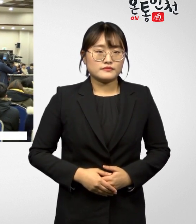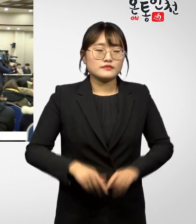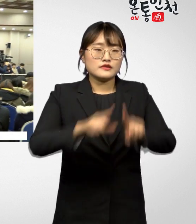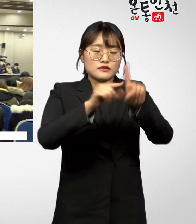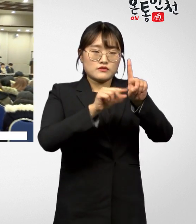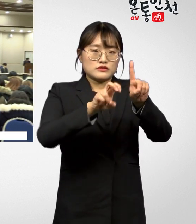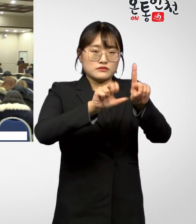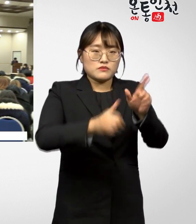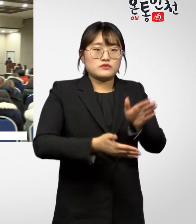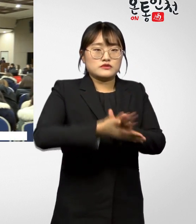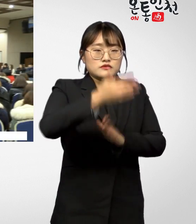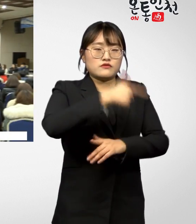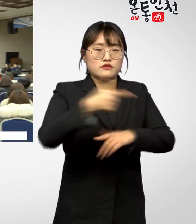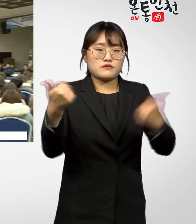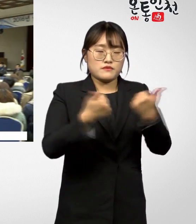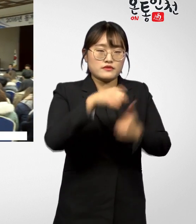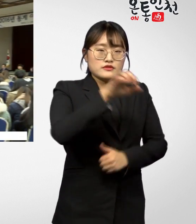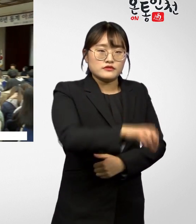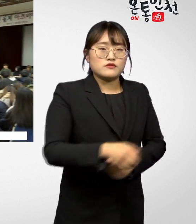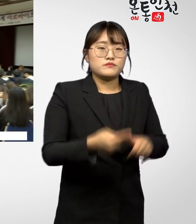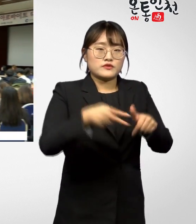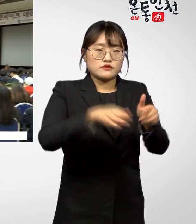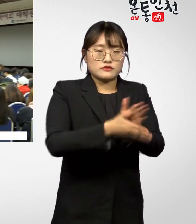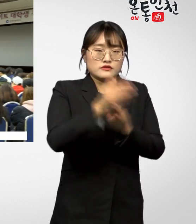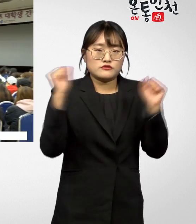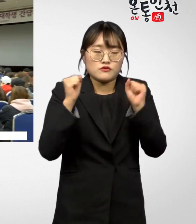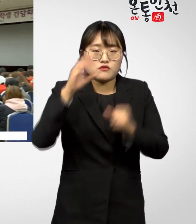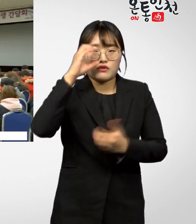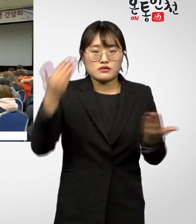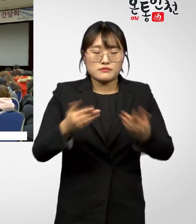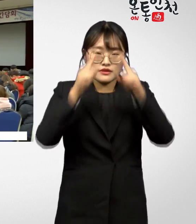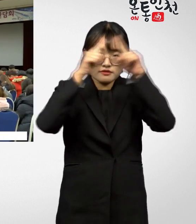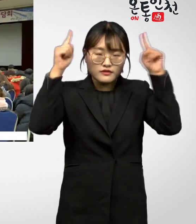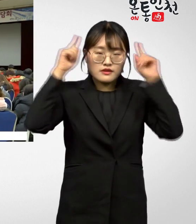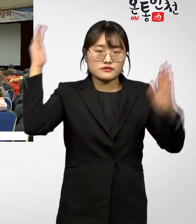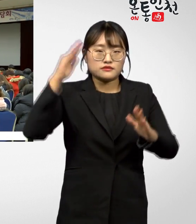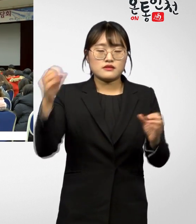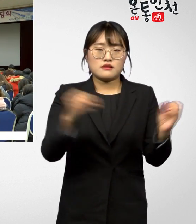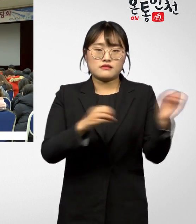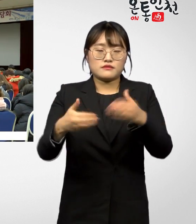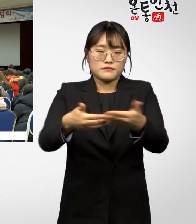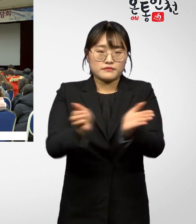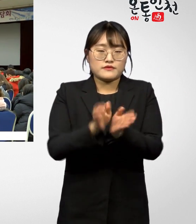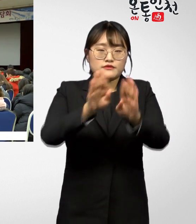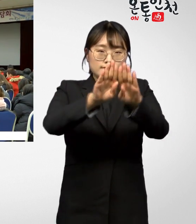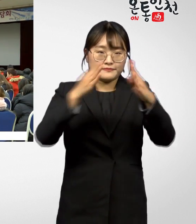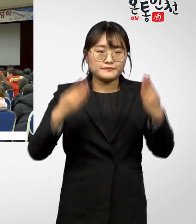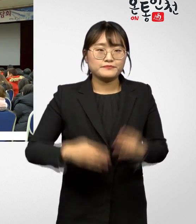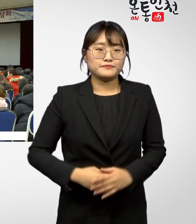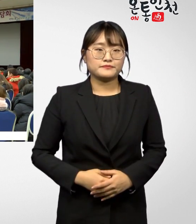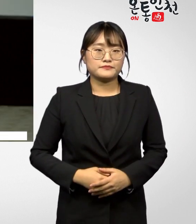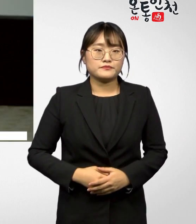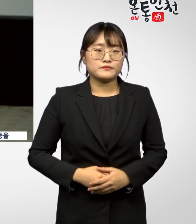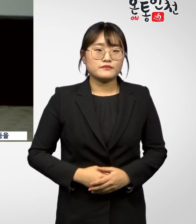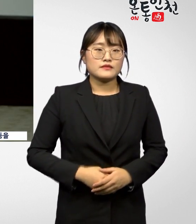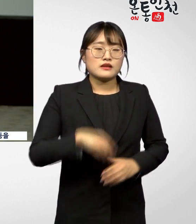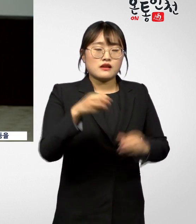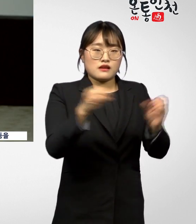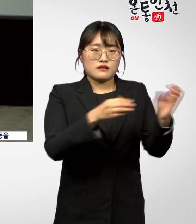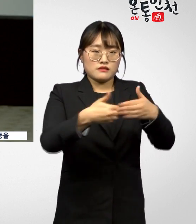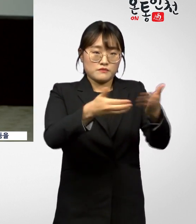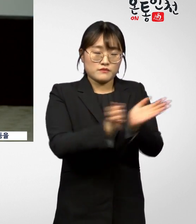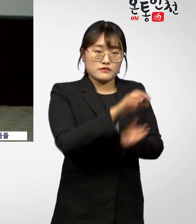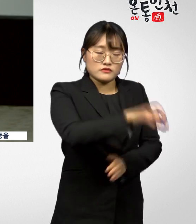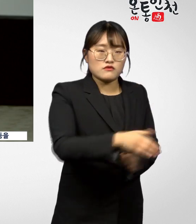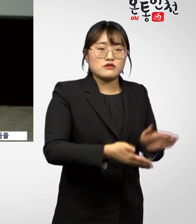25일 시청대회의실에서 인천시 동계 아르바이트 대학생 간담회가 열렸습니다. 이날